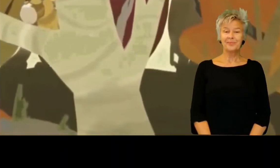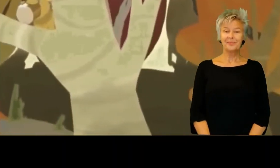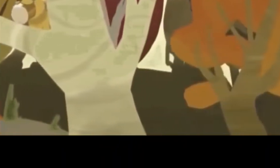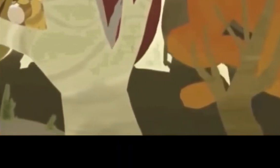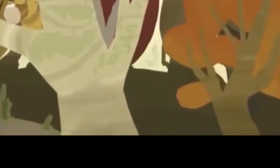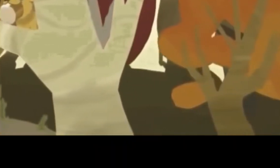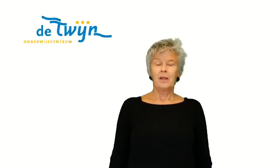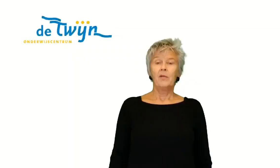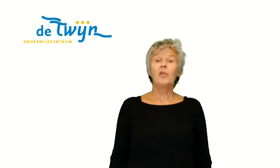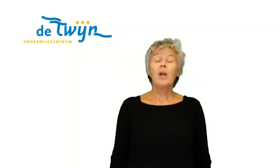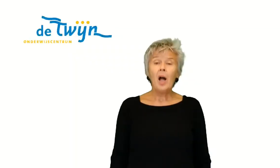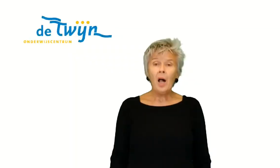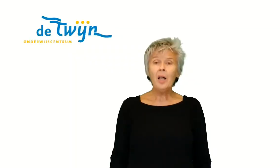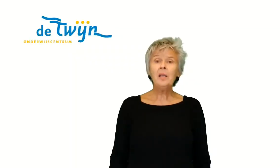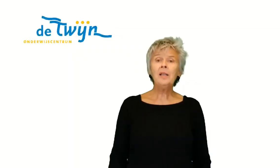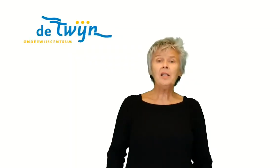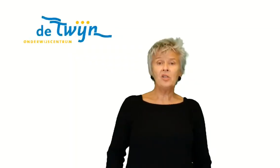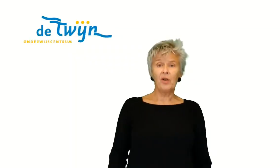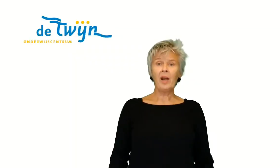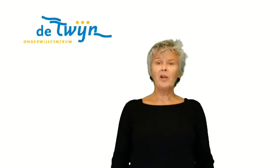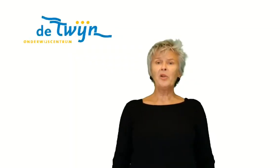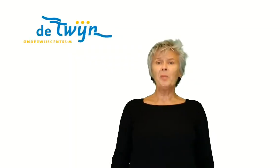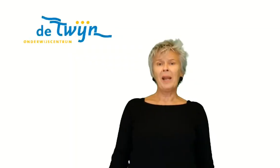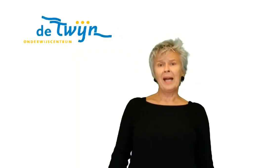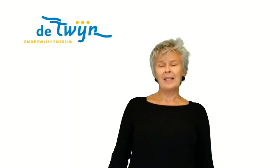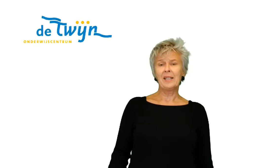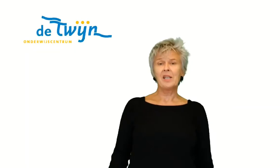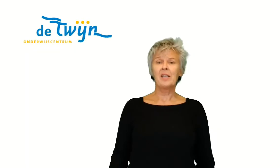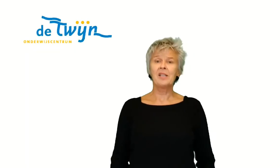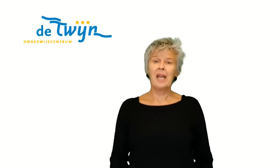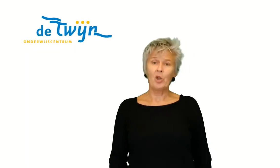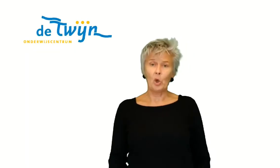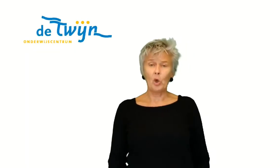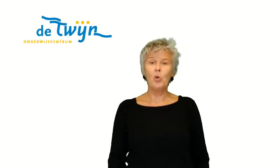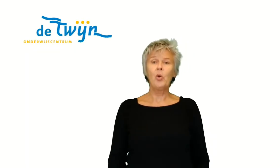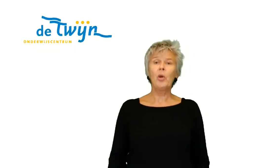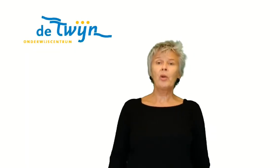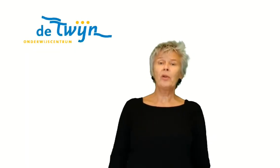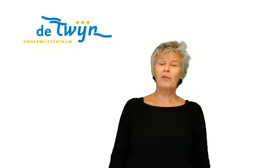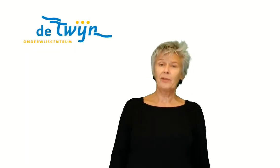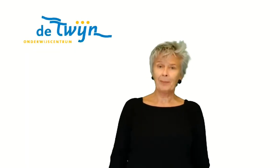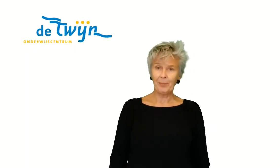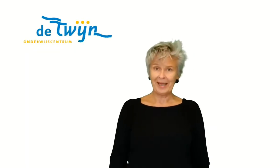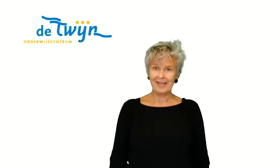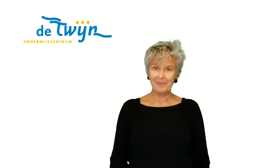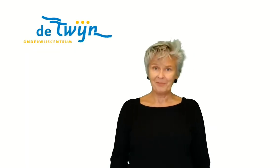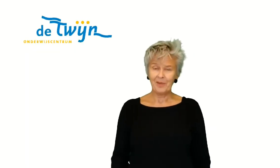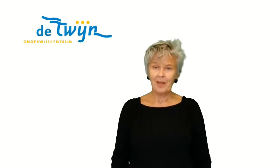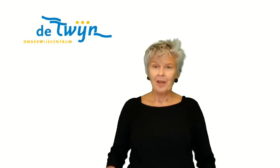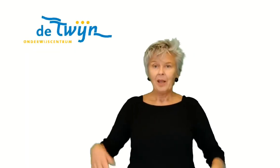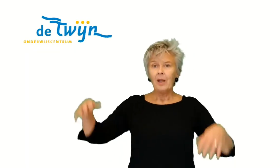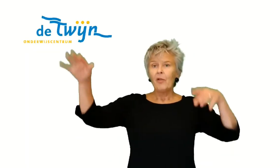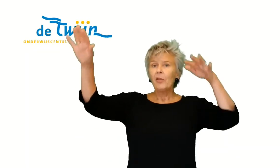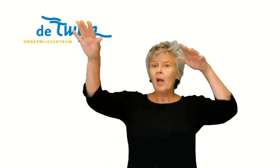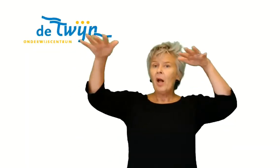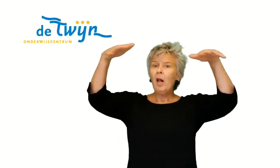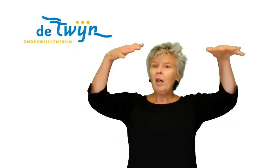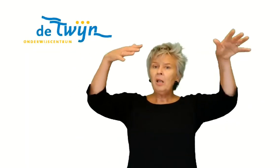Want al die dwarrelende blaadjes zijn een kleurentapijt. Want al